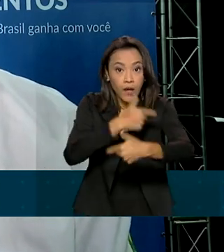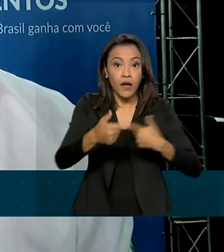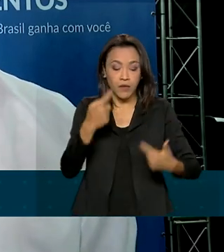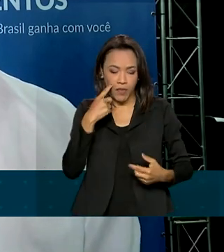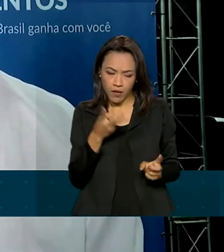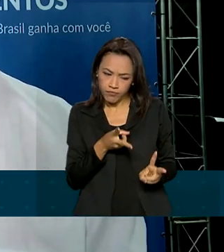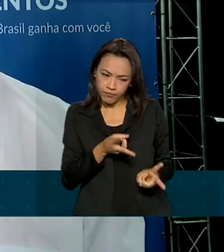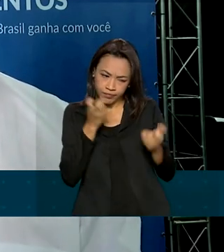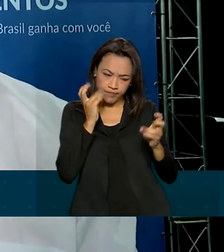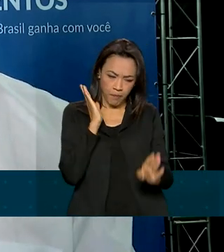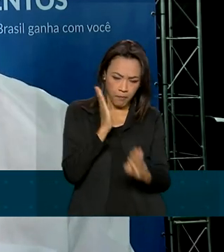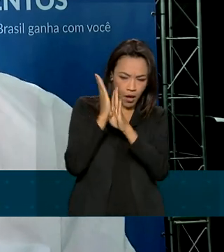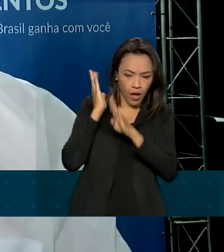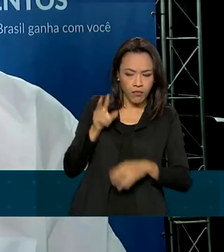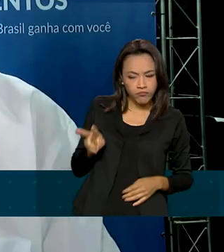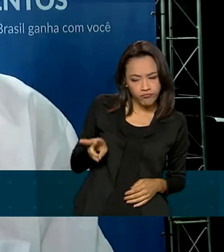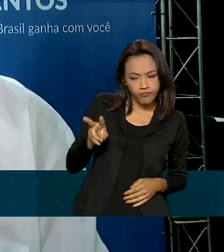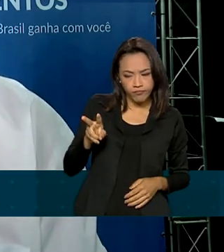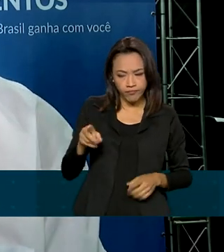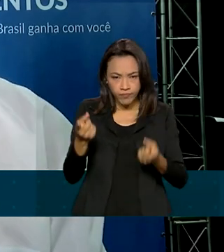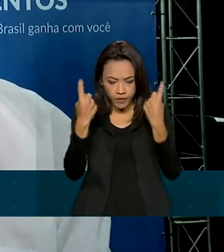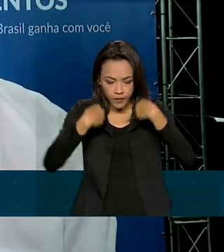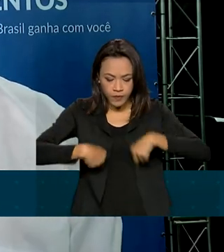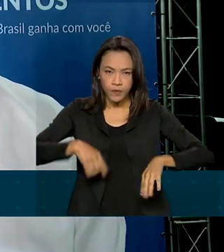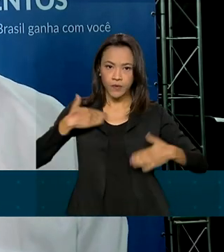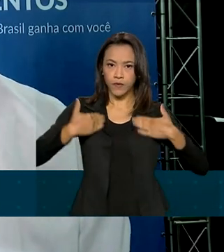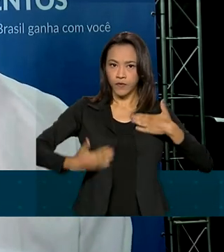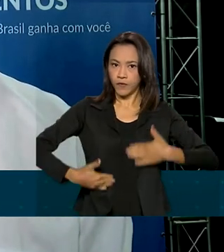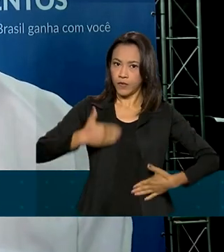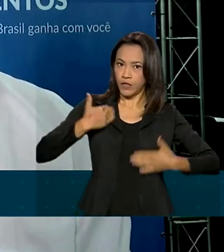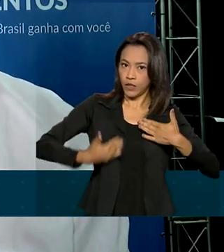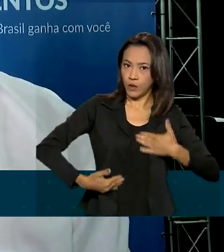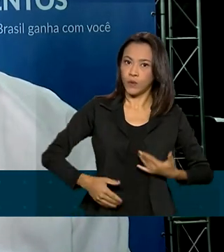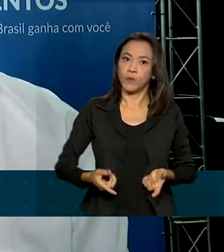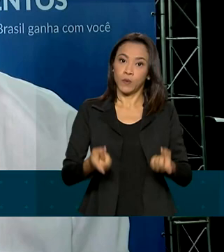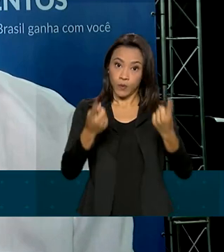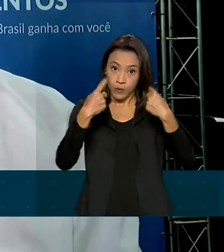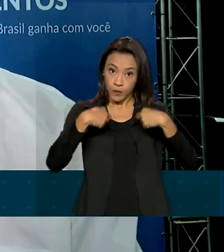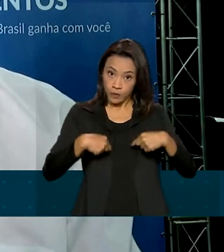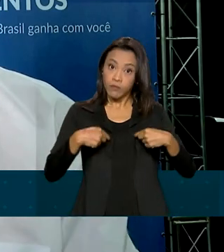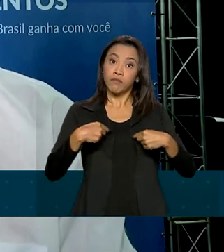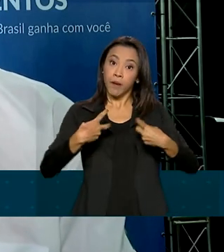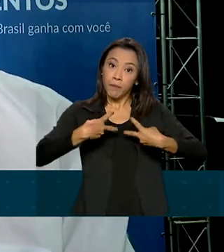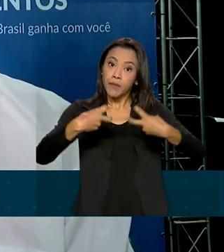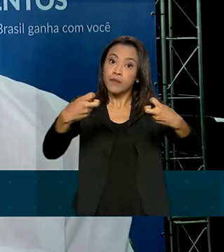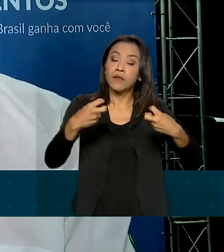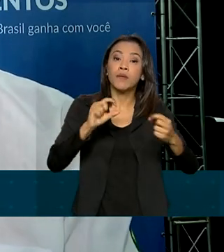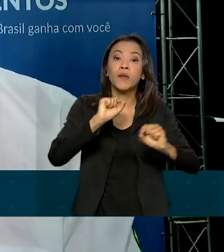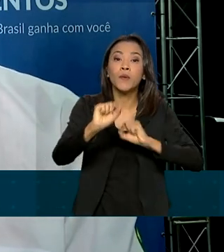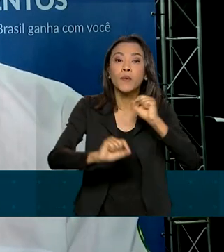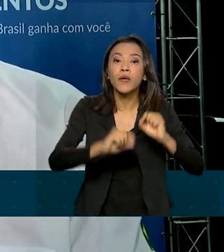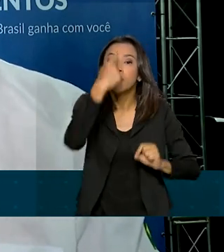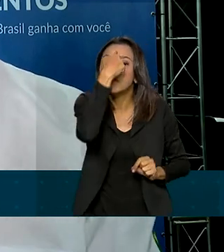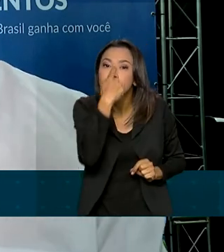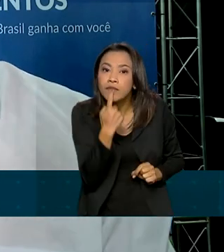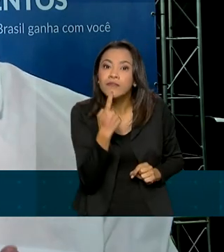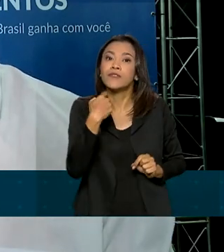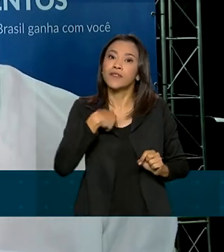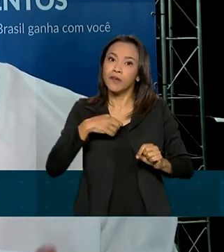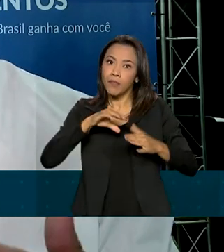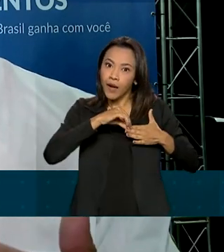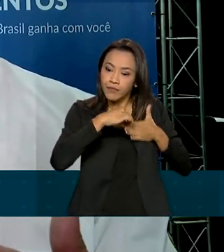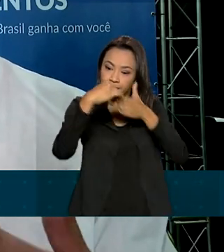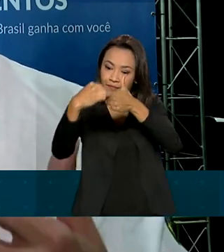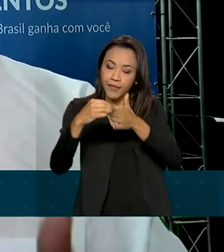um diagnóstico das questões físico-motoras, além de aspectos de composição corporal, ele consegue identificar também um perfil para a prática